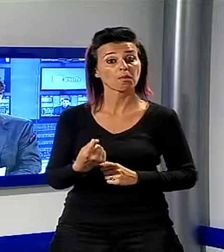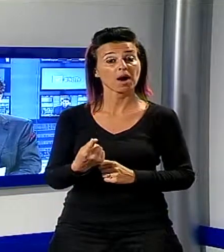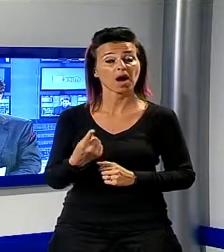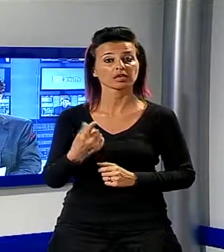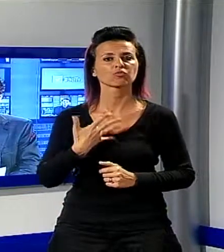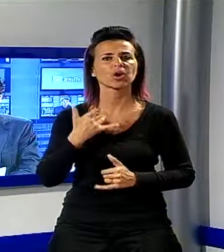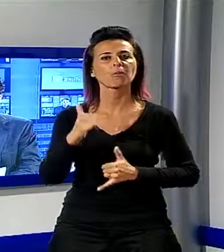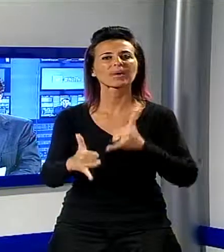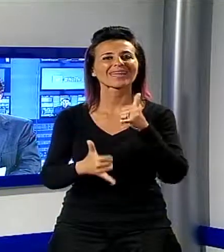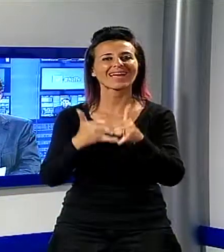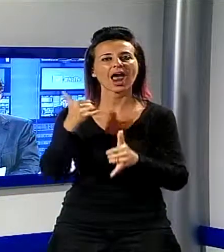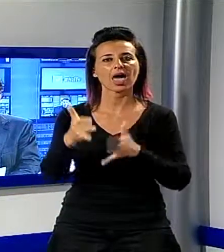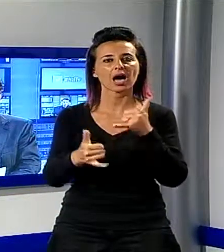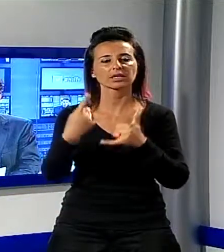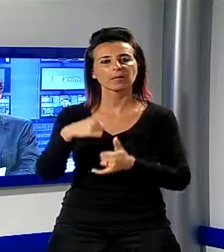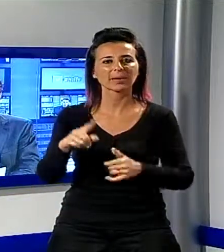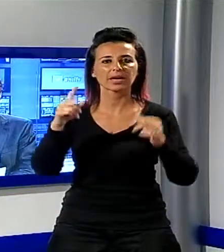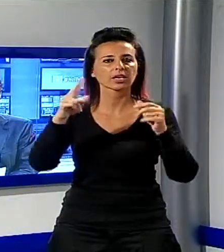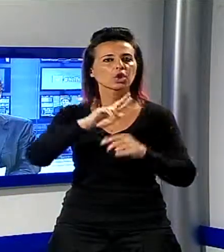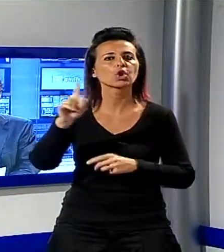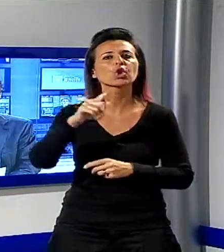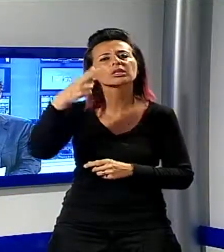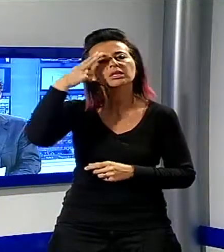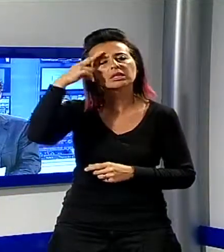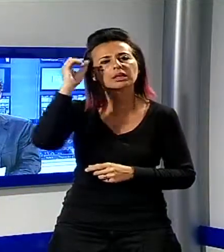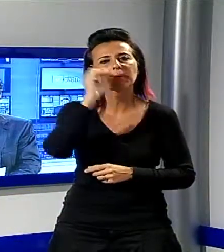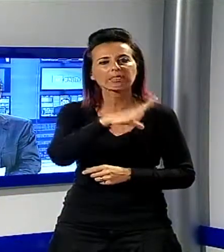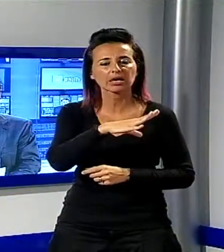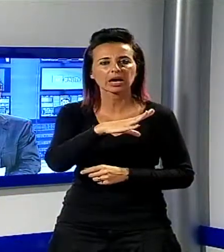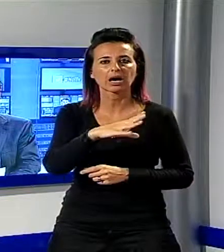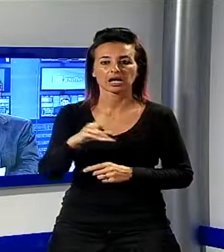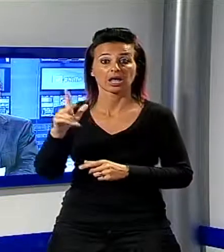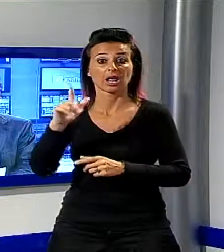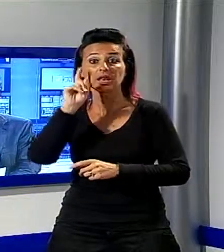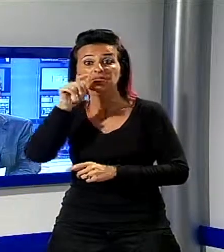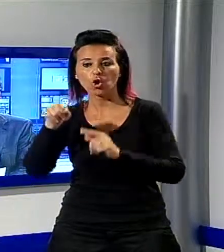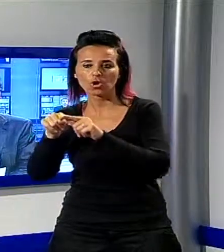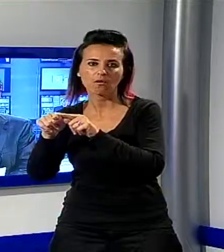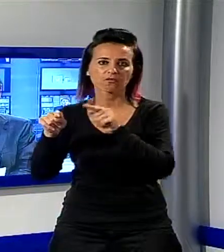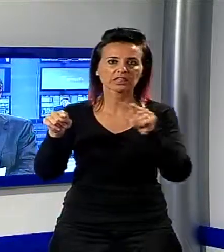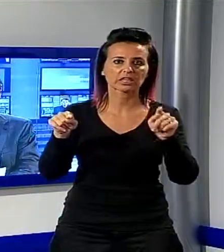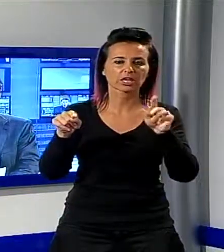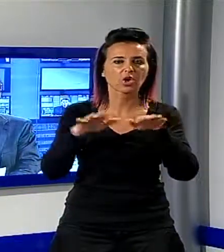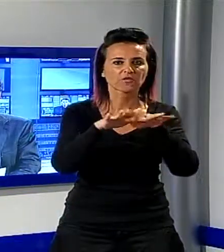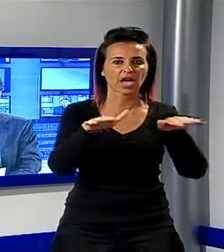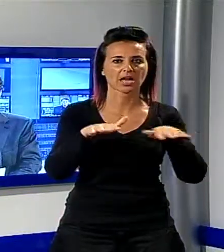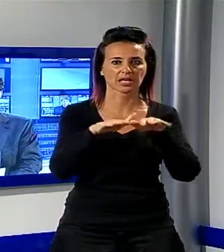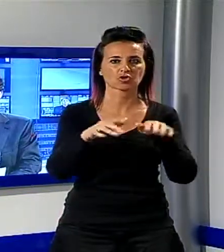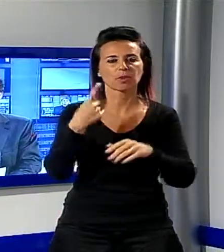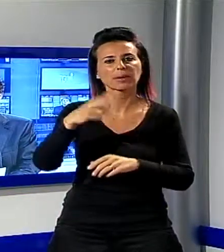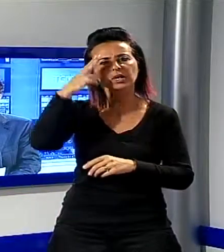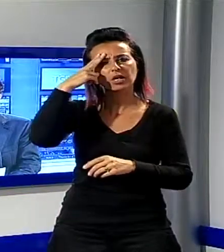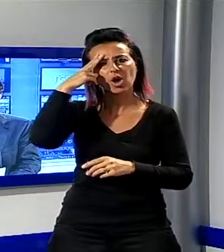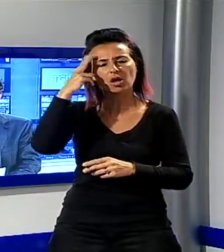pedalata per non dimenticare, ciclopedalata amatoriale da Livorno a Viareggio, evento sportivo commemorativo per ricordare le